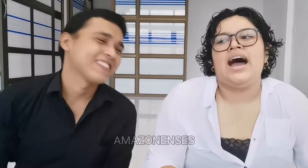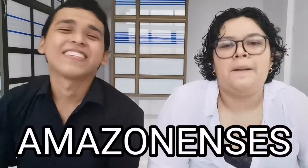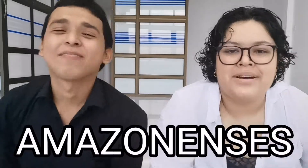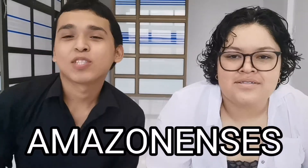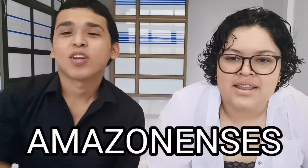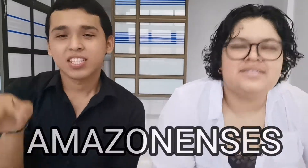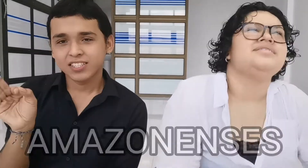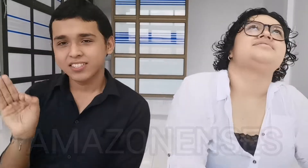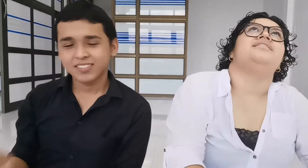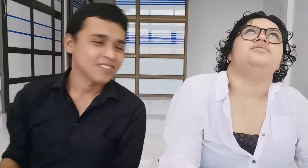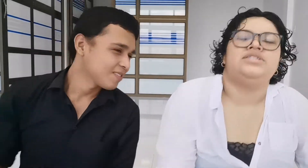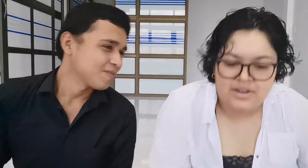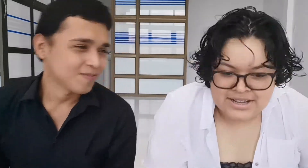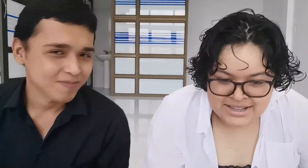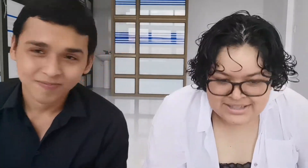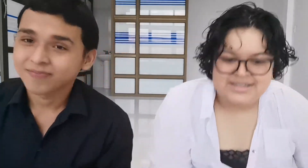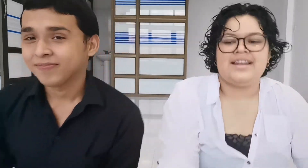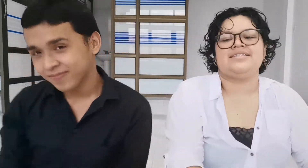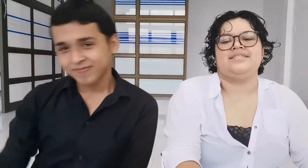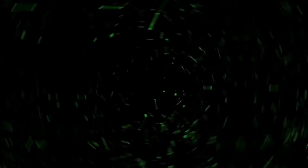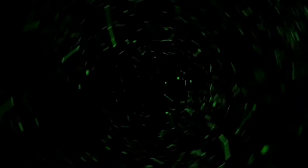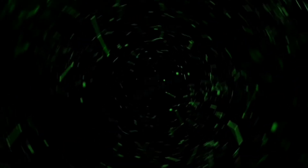amazonenses, emociones, de piscina, de canciones